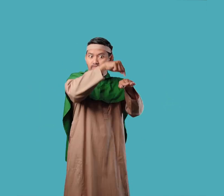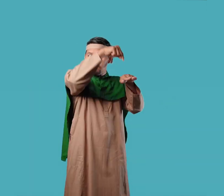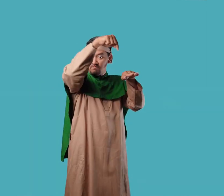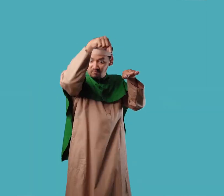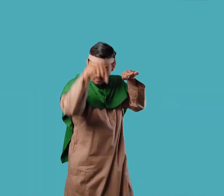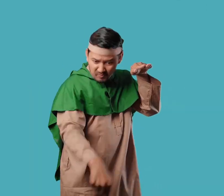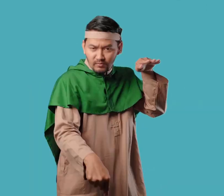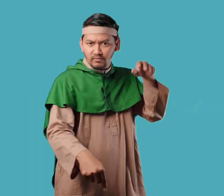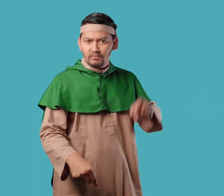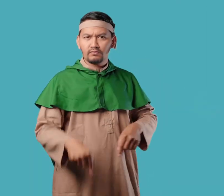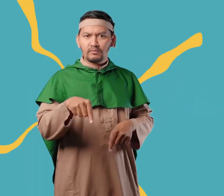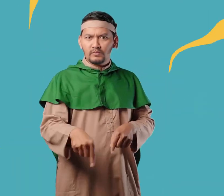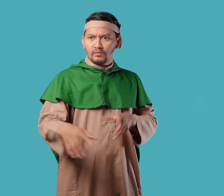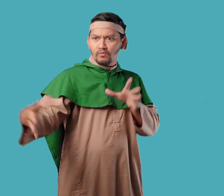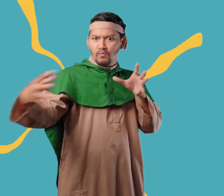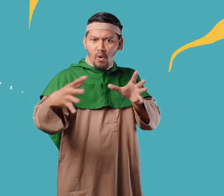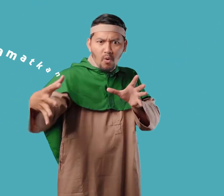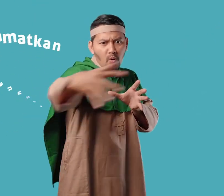umat manusia Dari gangguan Dajjal